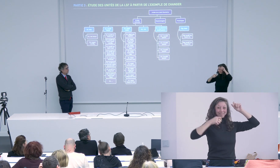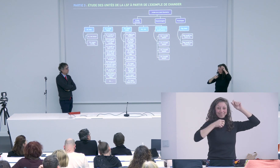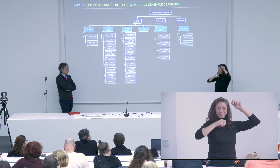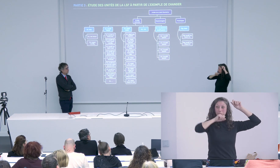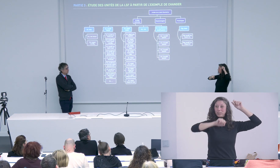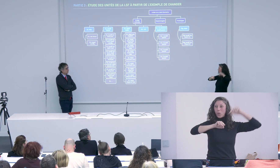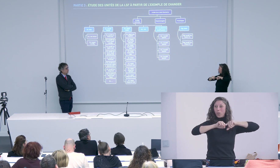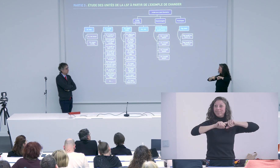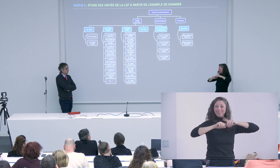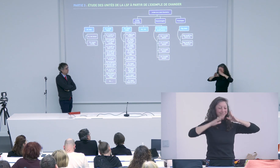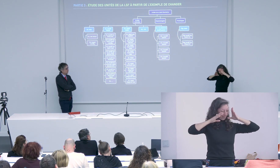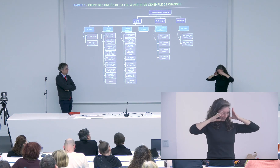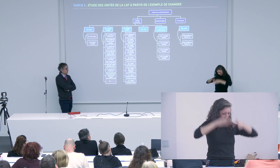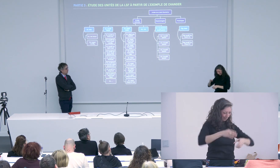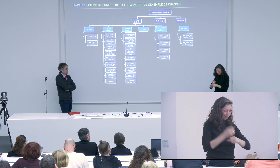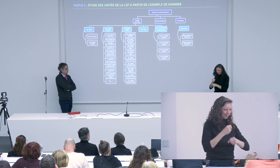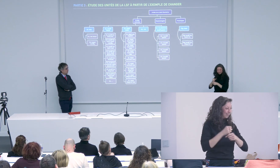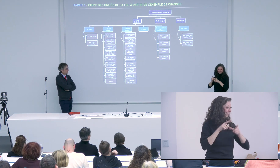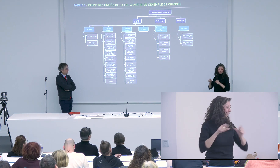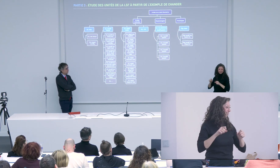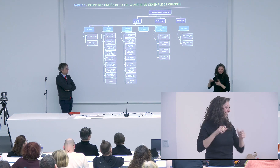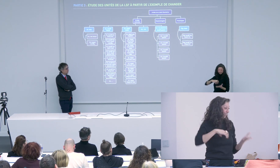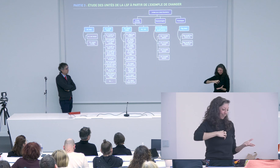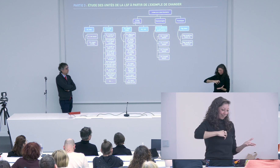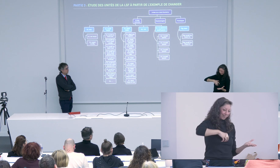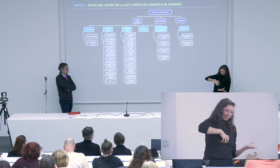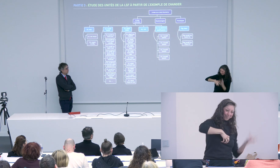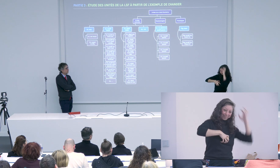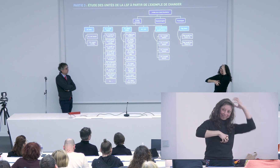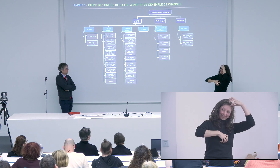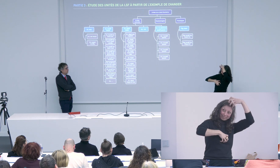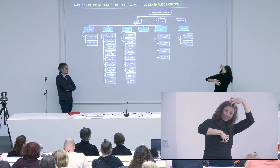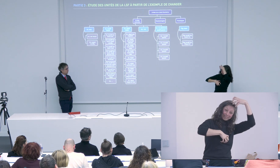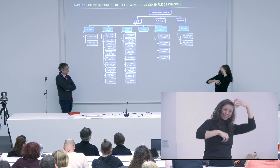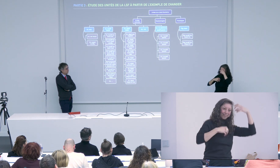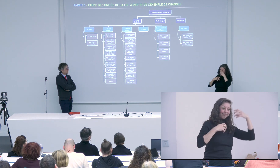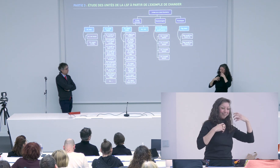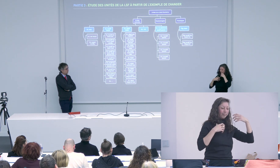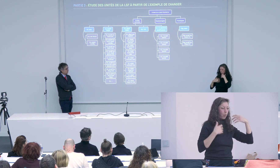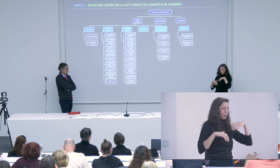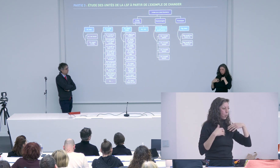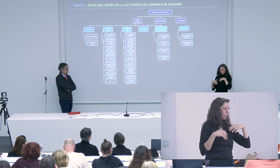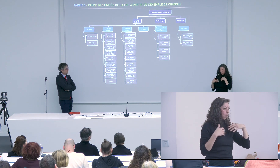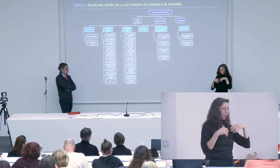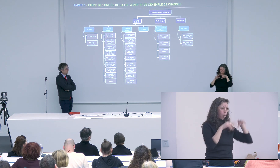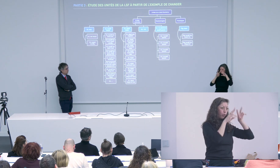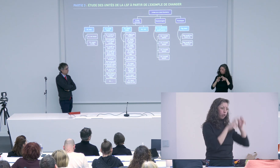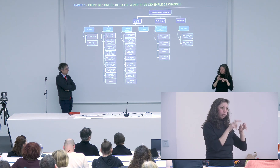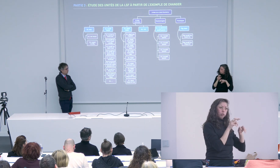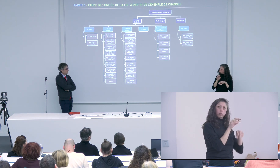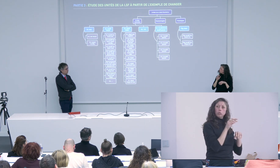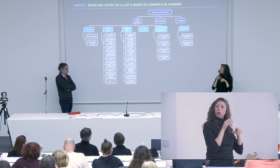il a fallu que je m'y mette c'était ma passion c'est devenu ma passion de fait